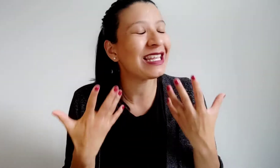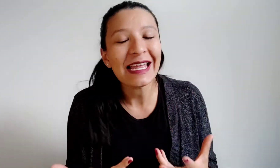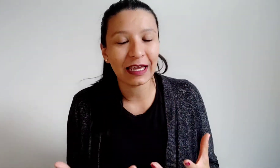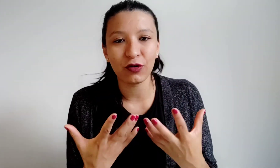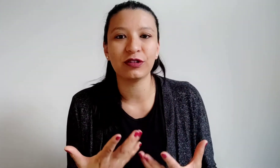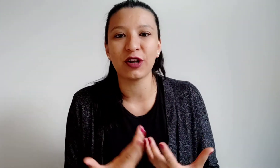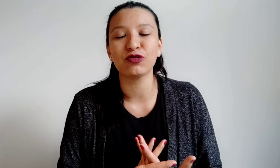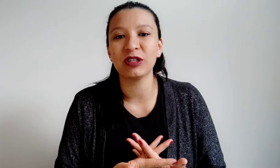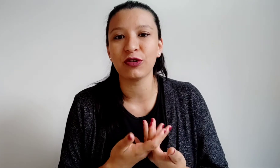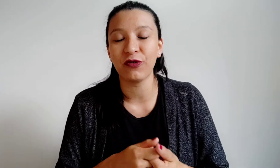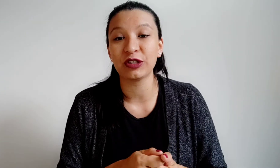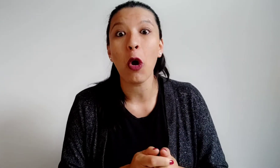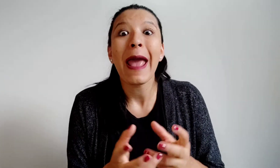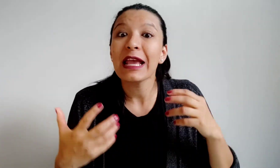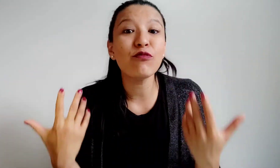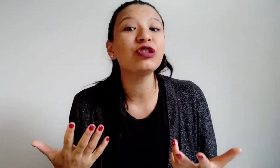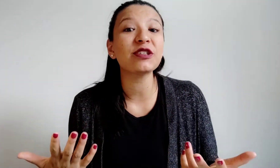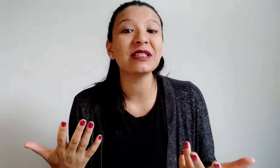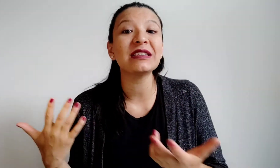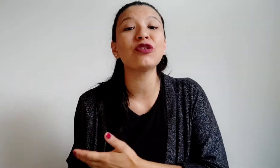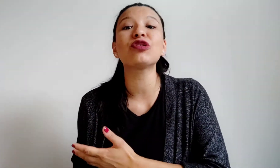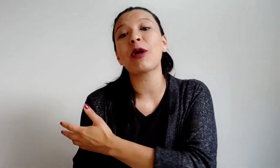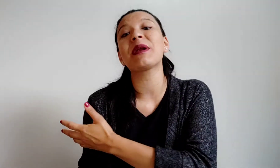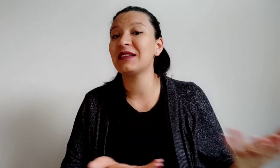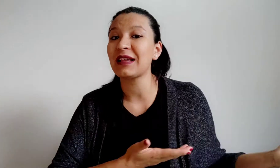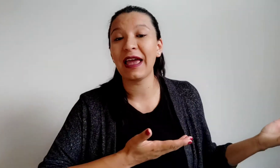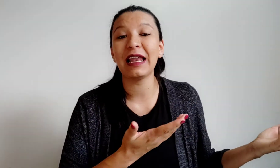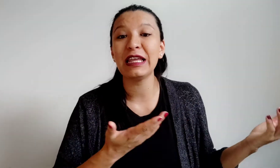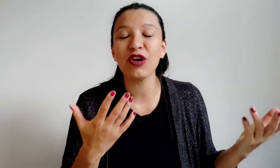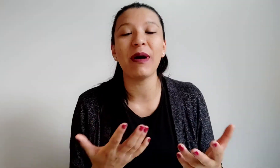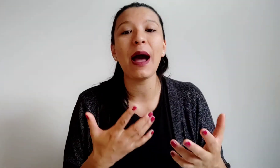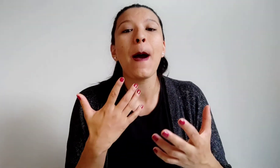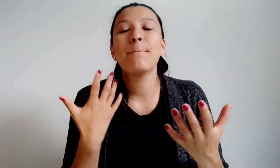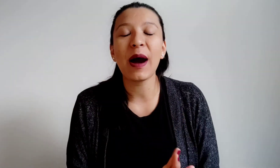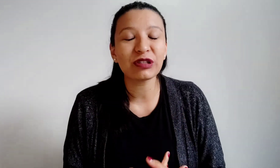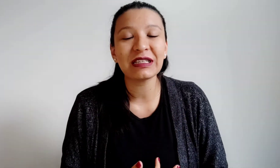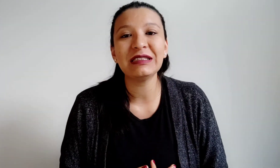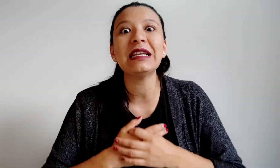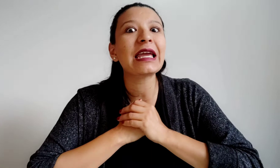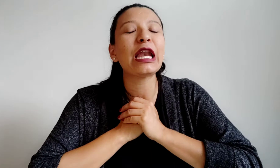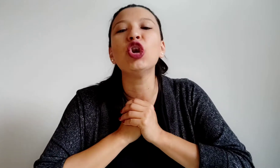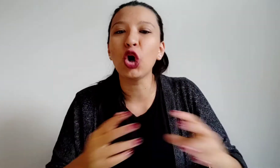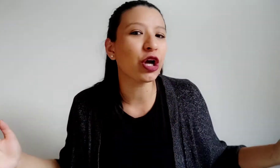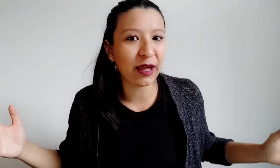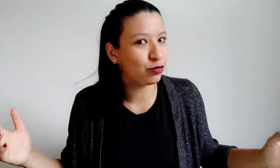Tiene que costarnos nuestro esfuerzo y muchas veces en nuestro aprendizaje del idioma vamos a sentir que no queremos